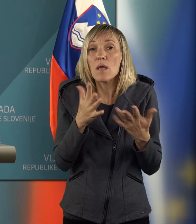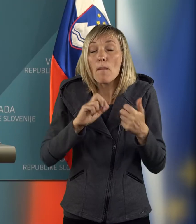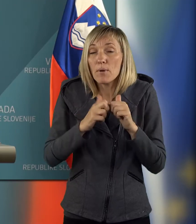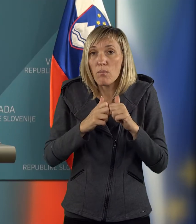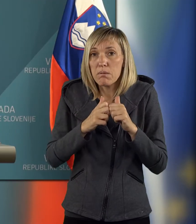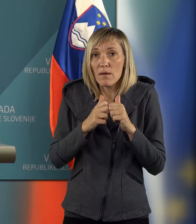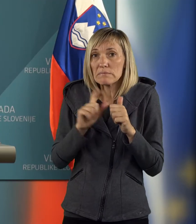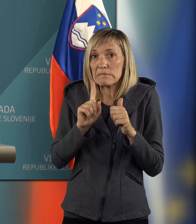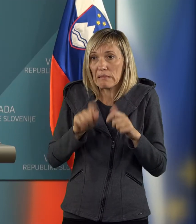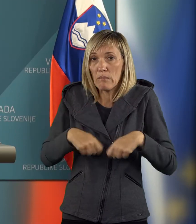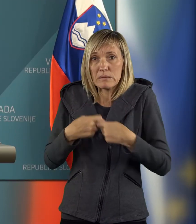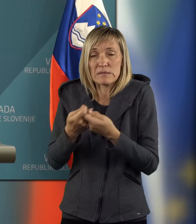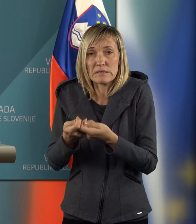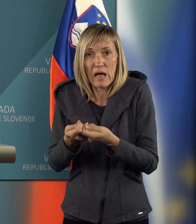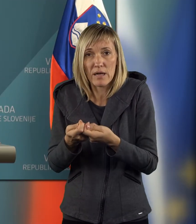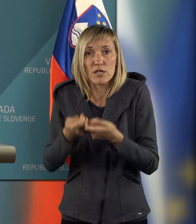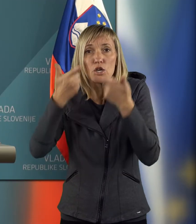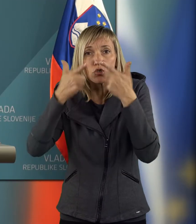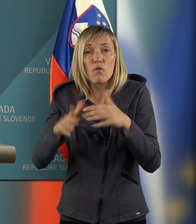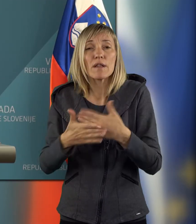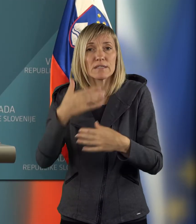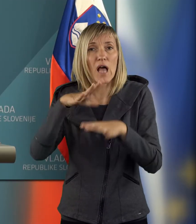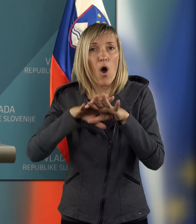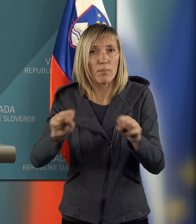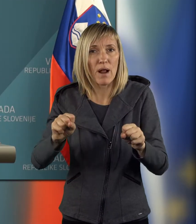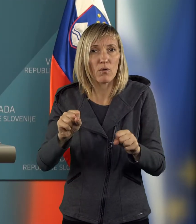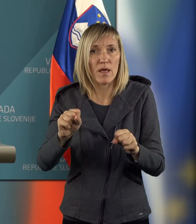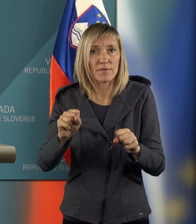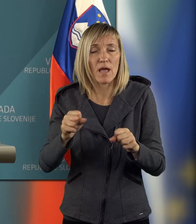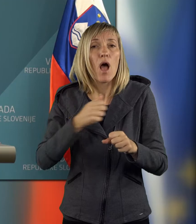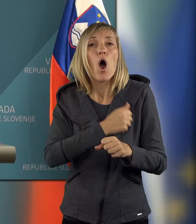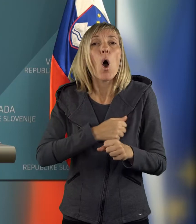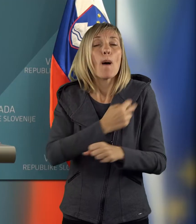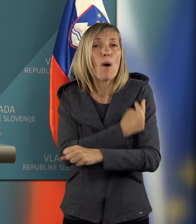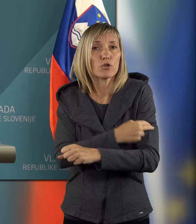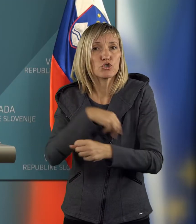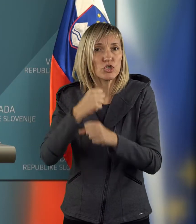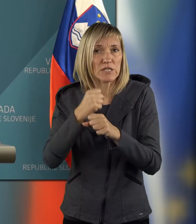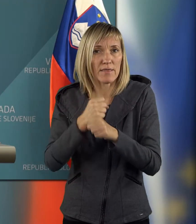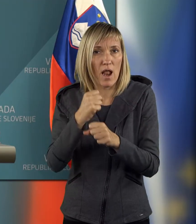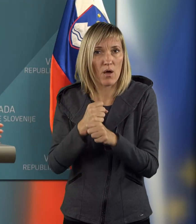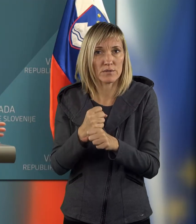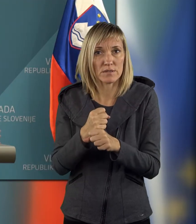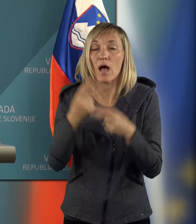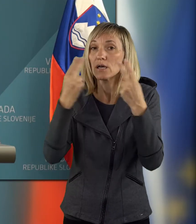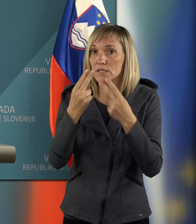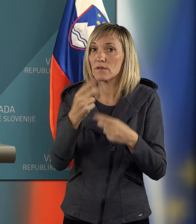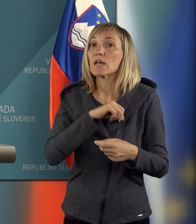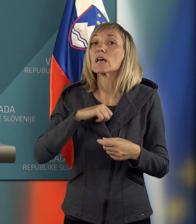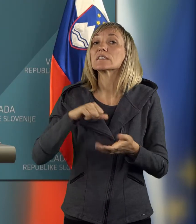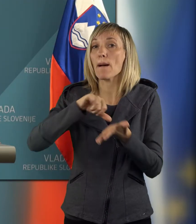zadržkav, da dobi dovoljenje za upravljanje bolnišnične dejavnosti in seveda za